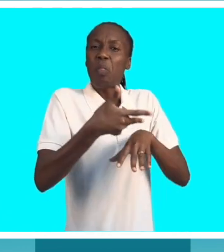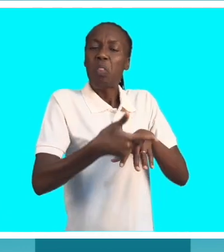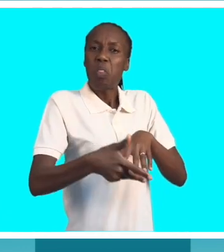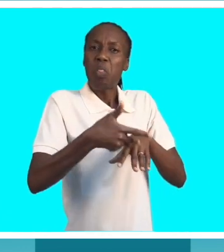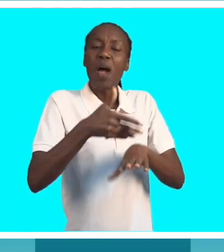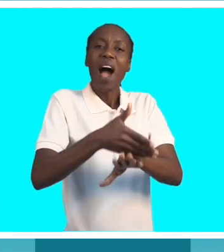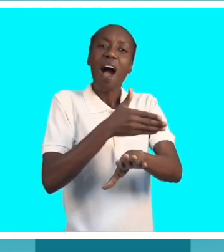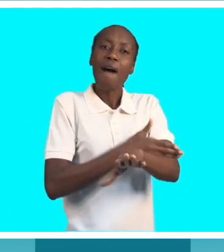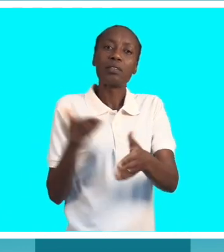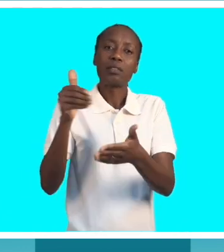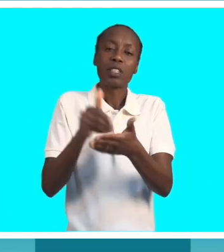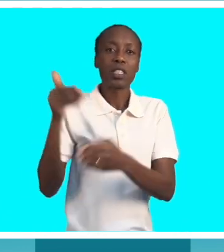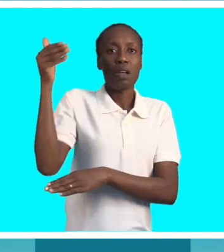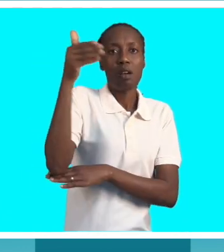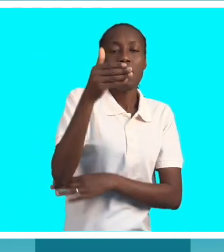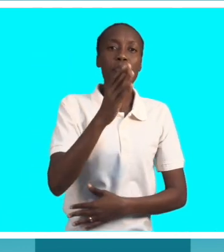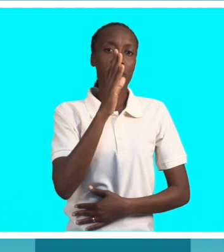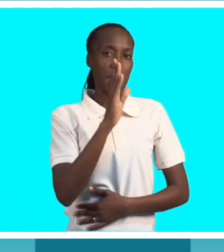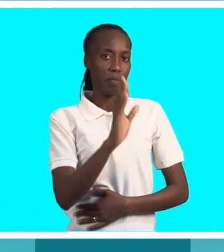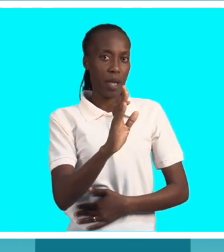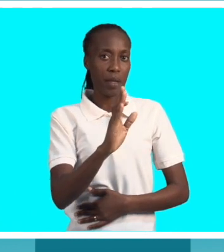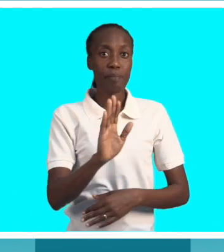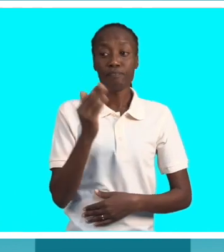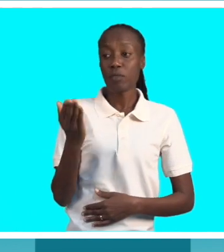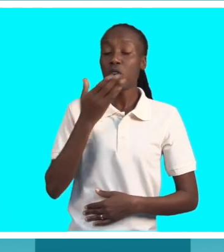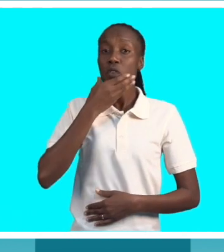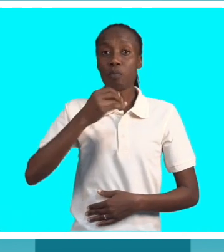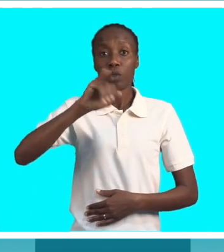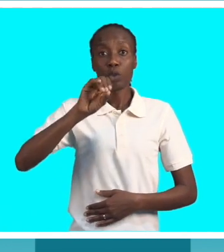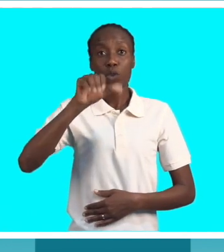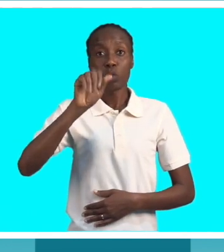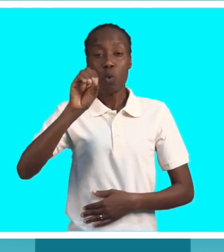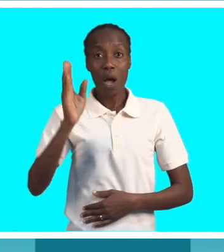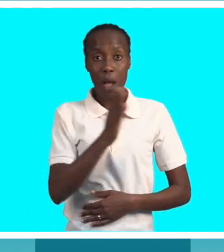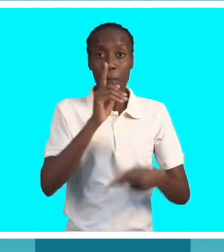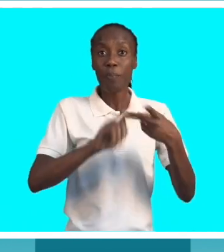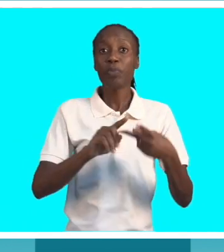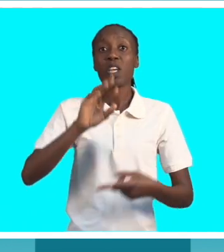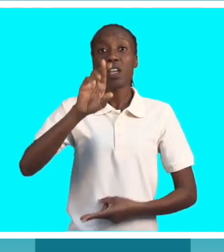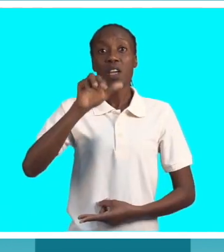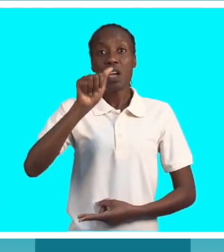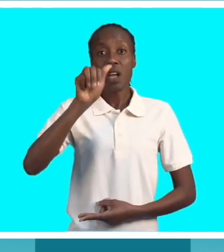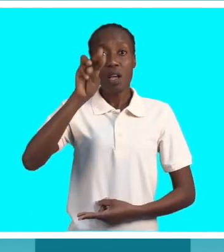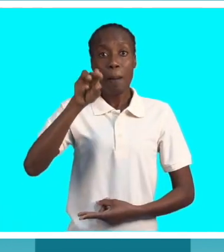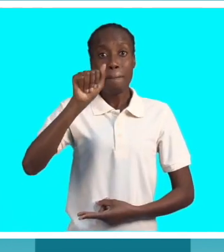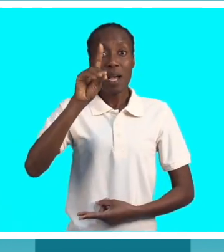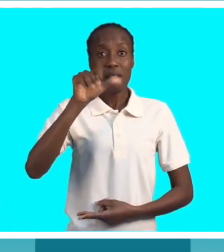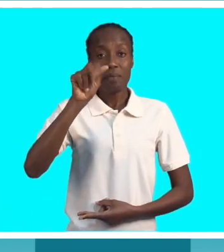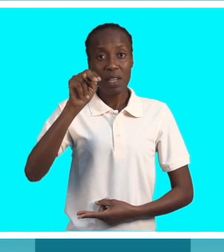a urina antes de chegar à casa de banho. João Paulo, nome feitício e Ramadane Ali fazem